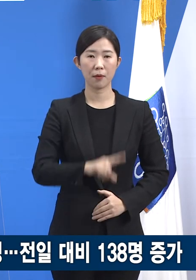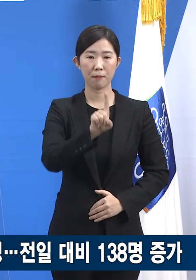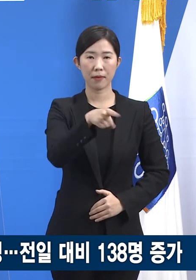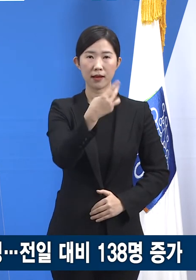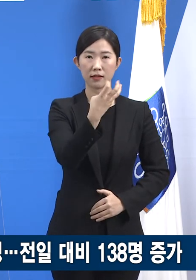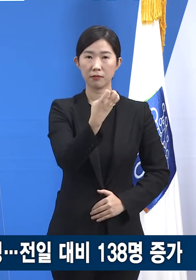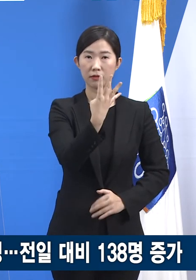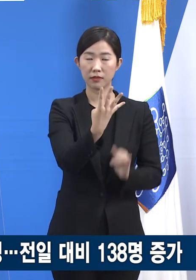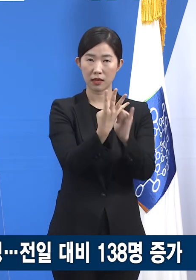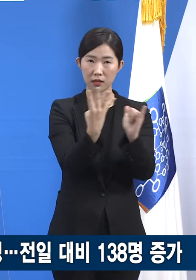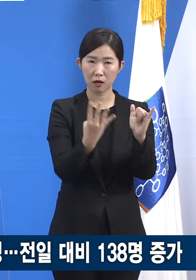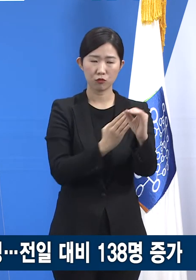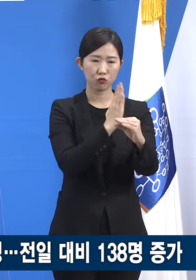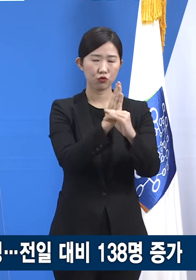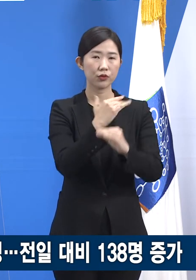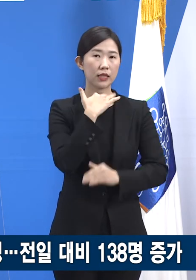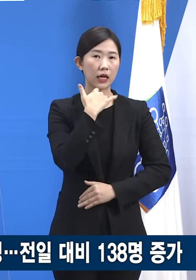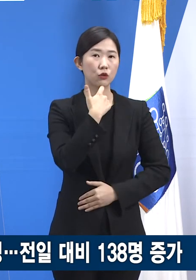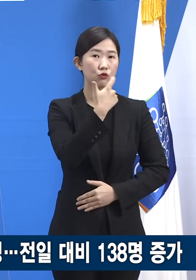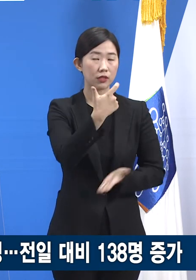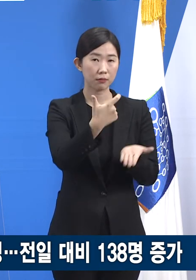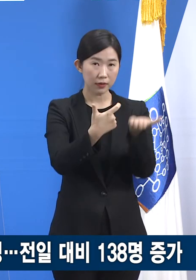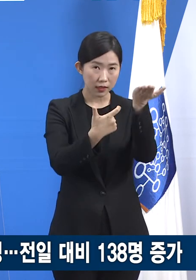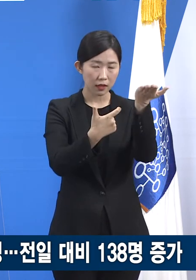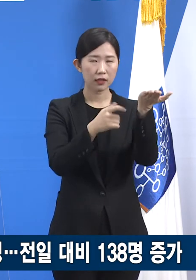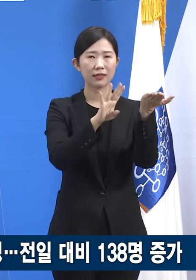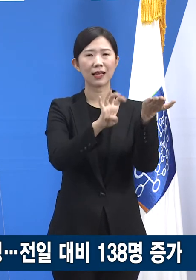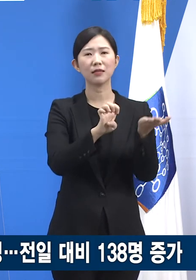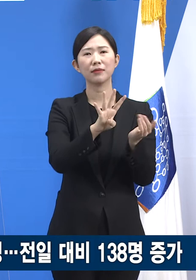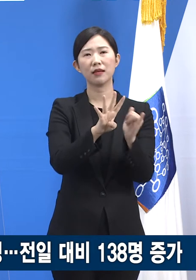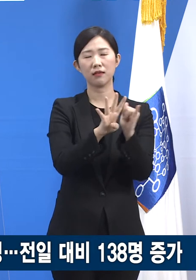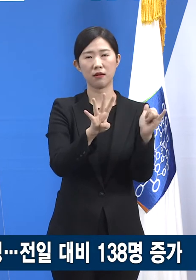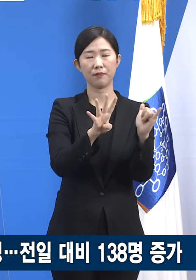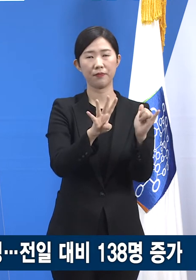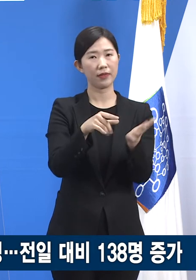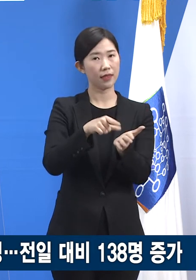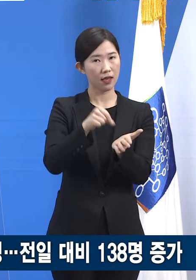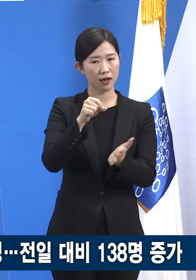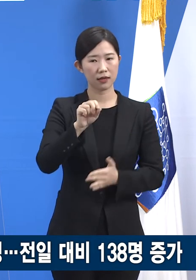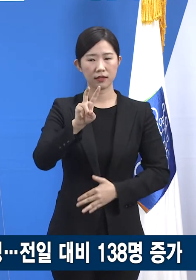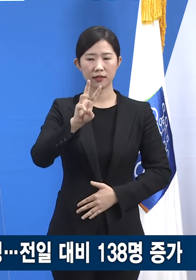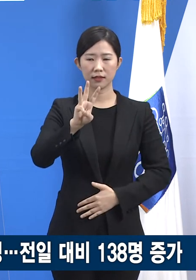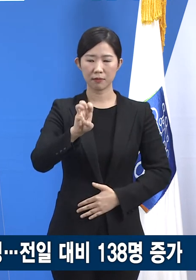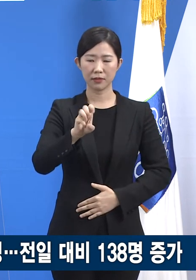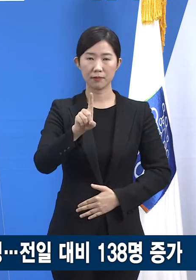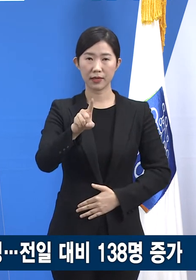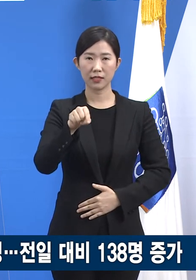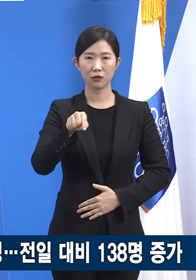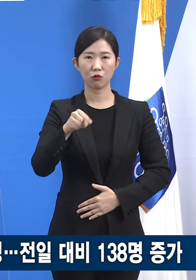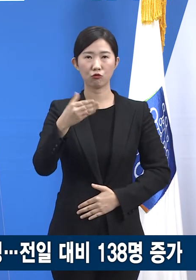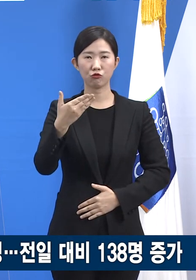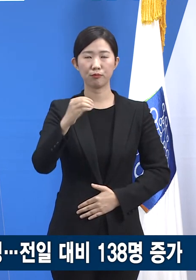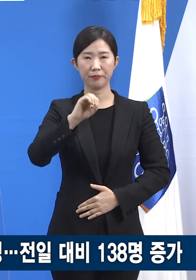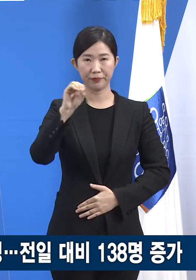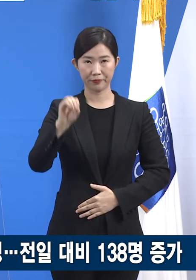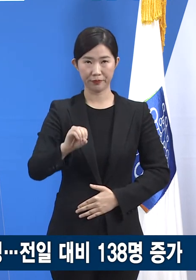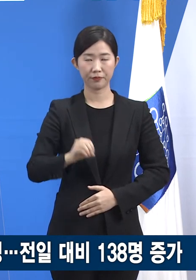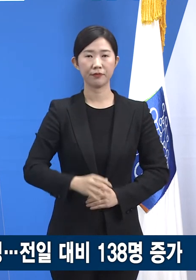60세 이상 고령자는 44명으로 31.9%를 차지합니다.